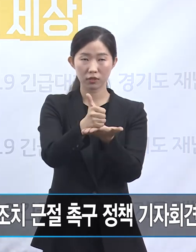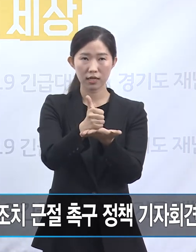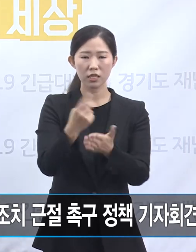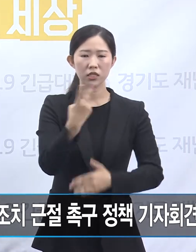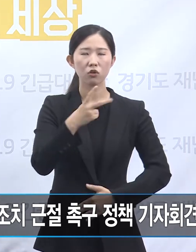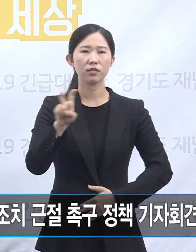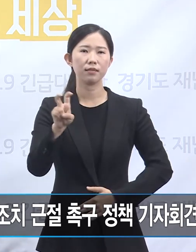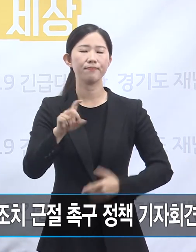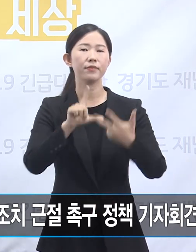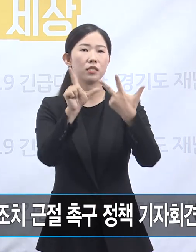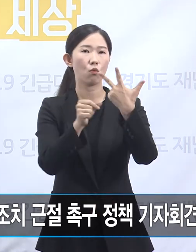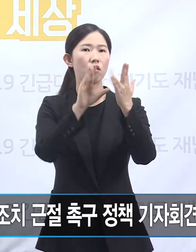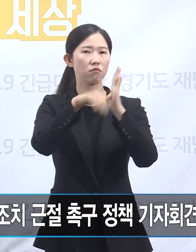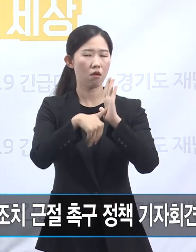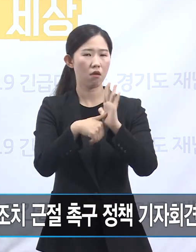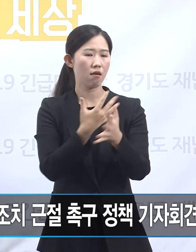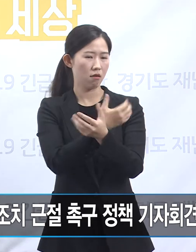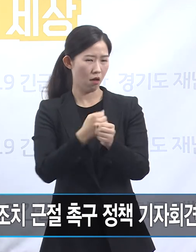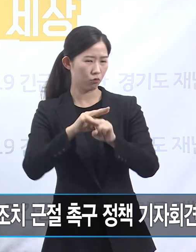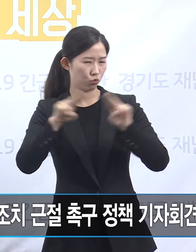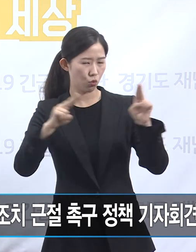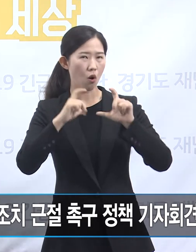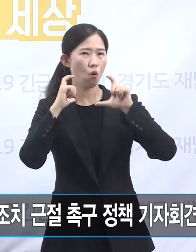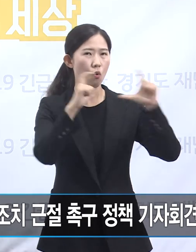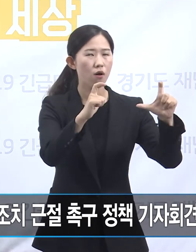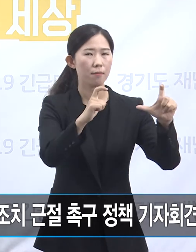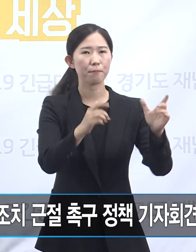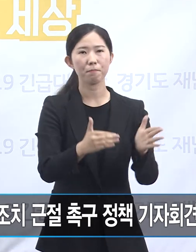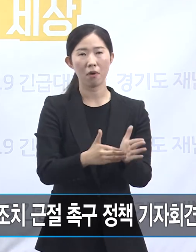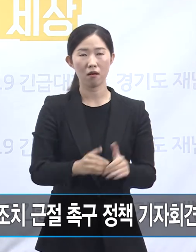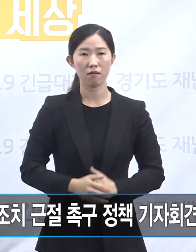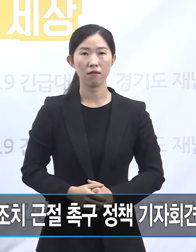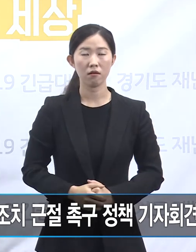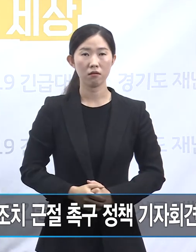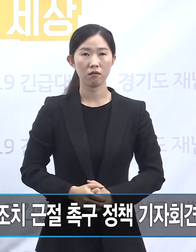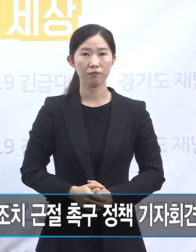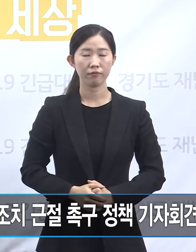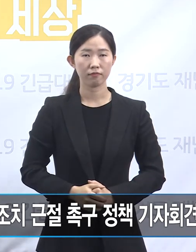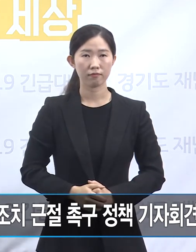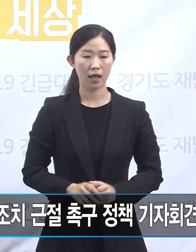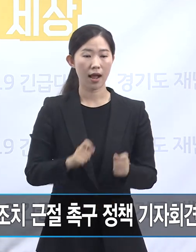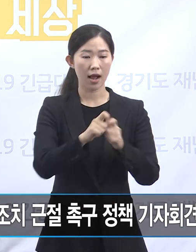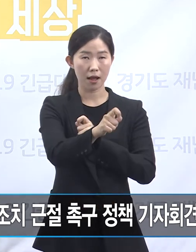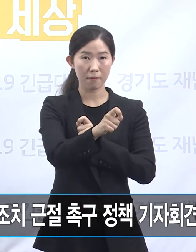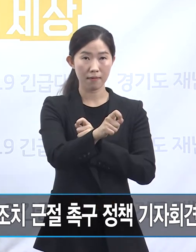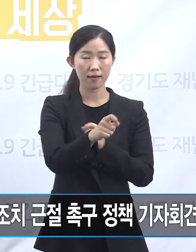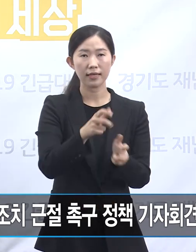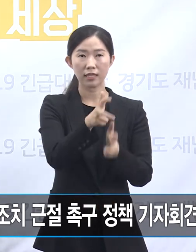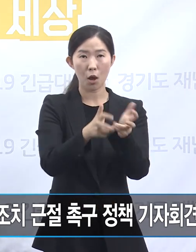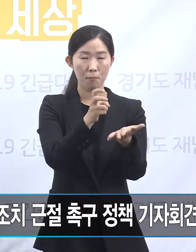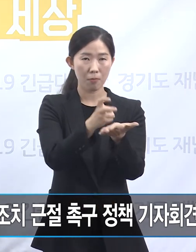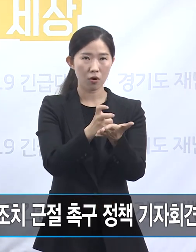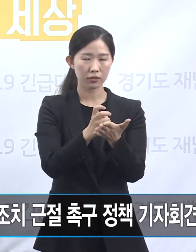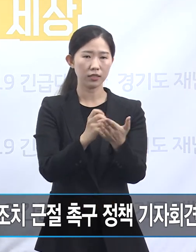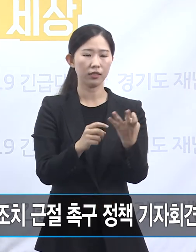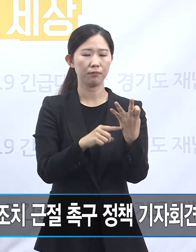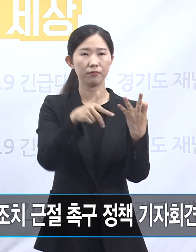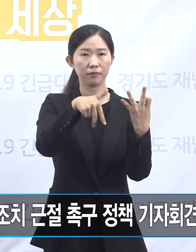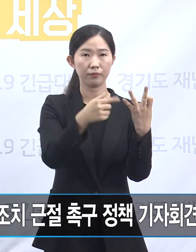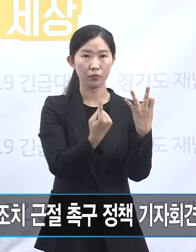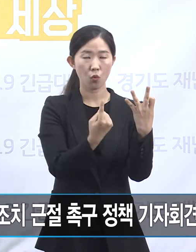해지하겠다고 통보해둔 그런 상황입니다. 가맹사업법 제14조의 제5항에 따르면